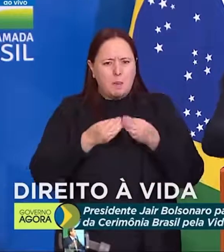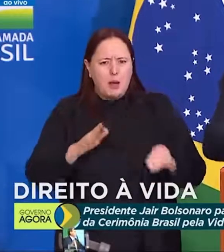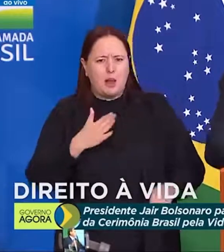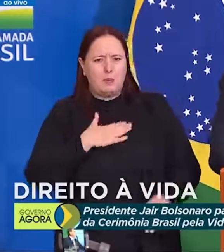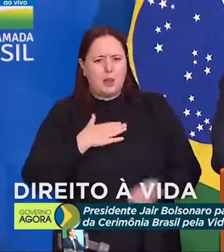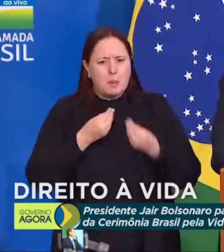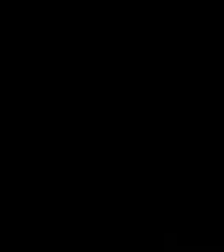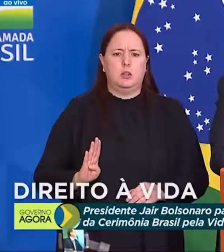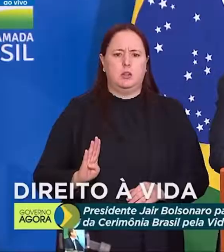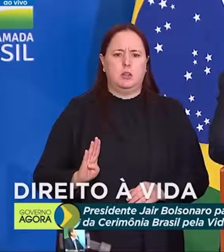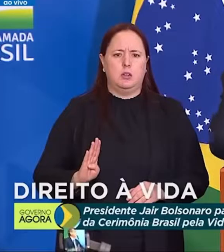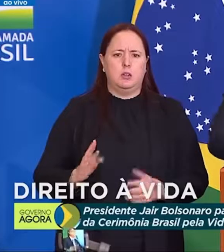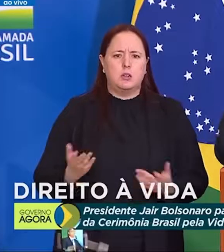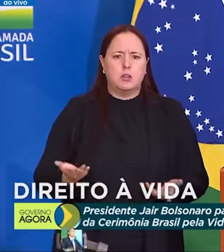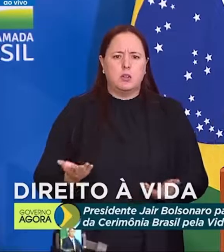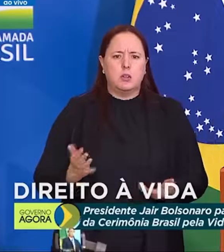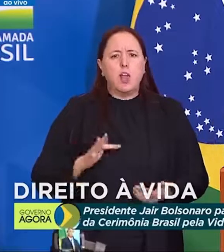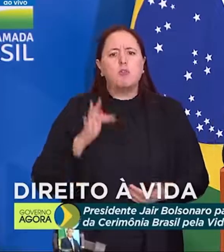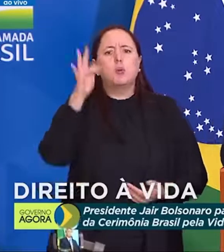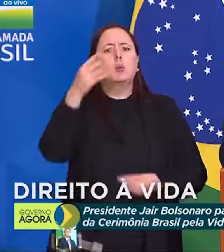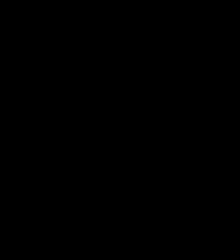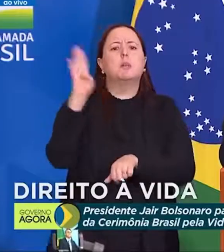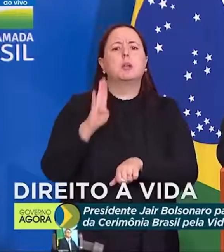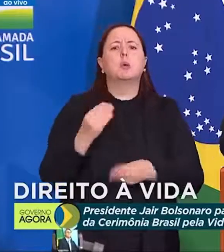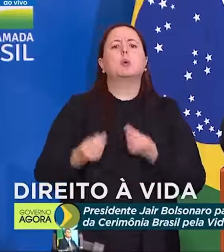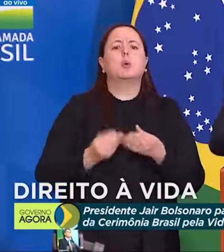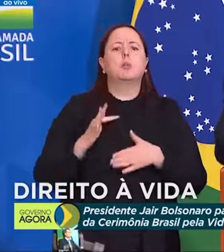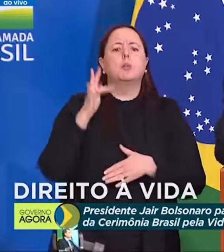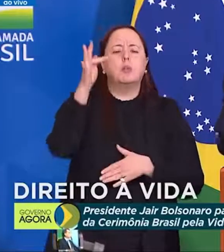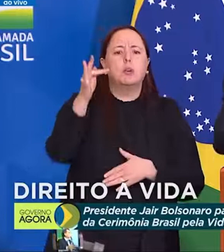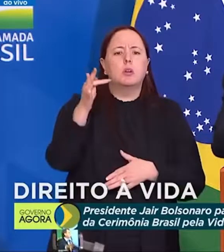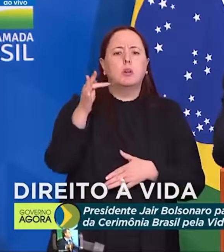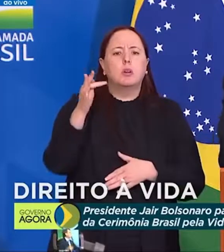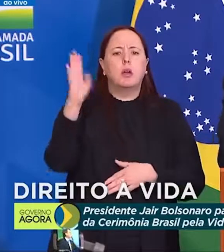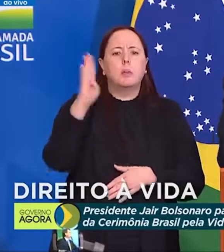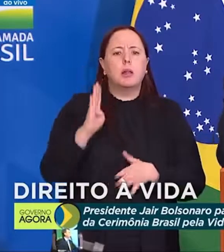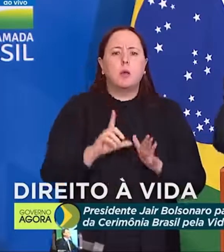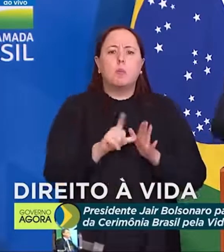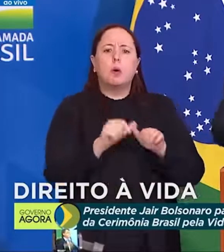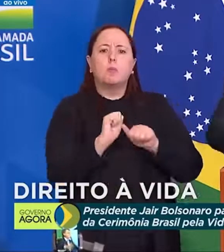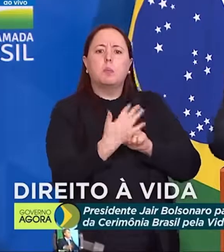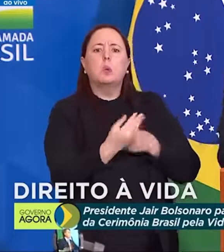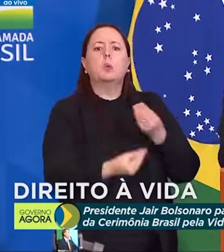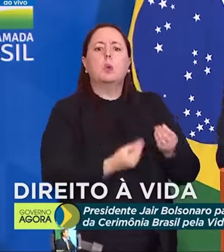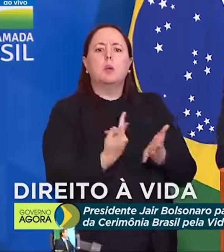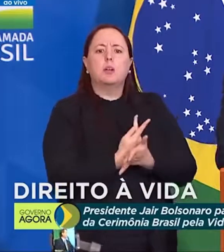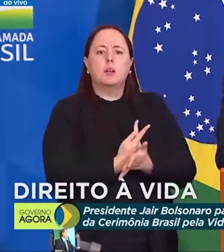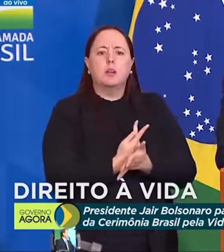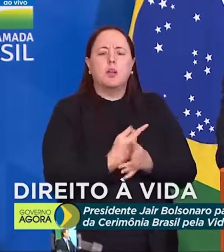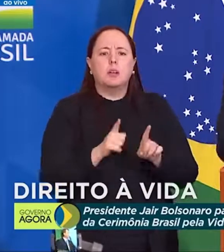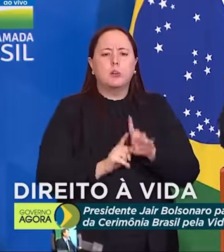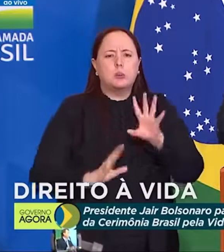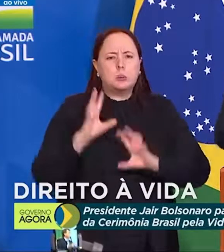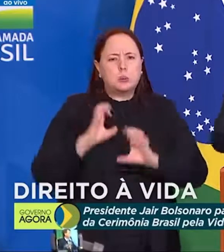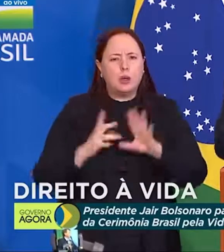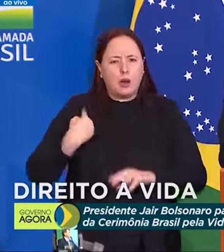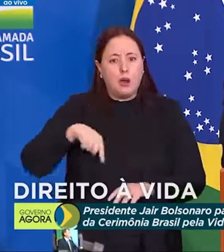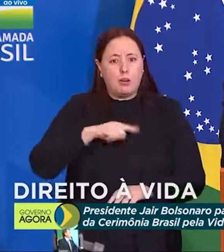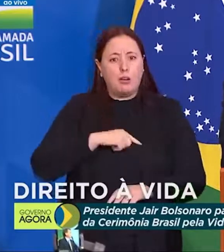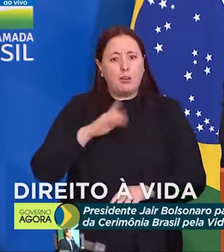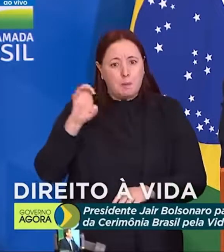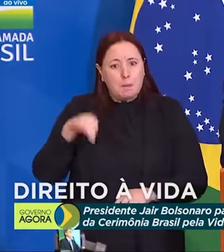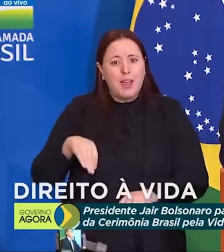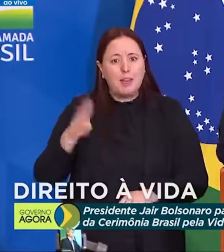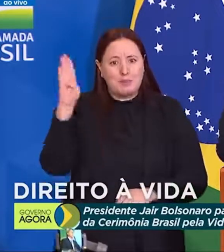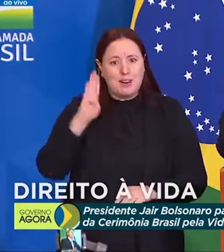prejudicam o Brasil. Para onde vai a nossa pátria? Como está o Brasil pós-pandemia e mesmo com essa guerra? Estamos bem